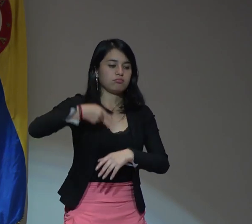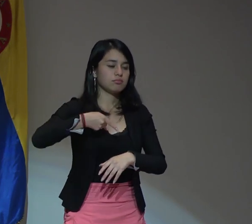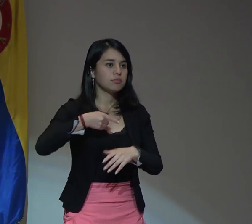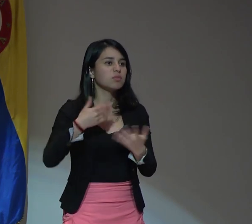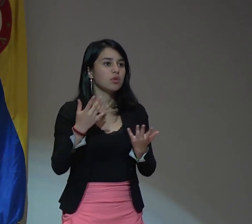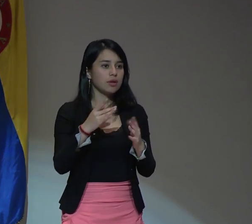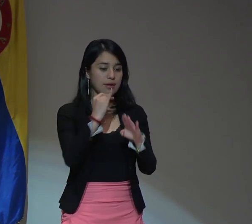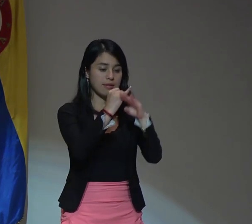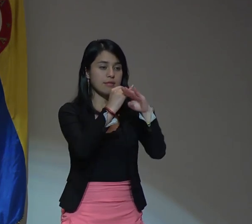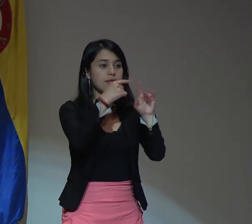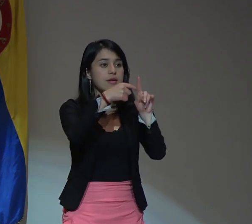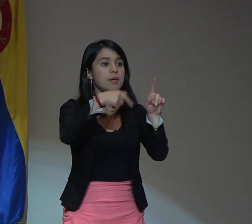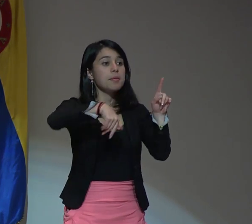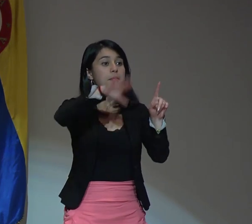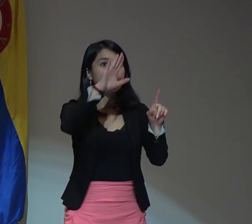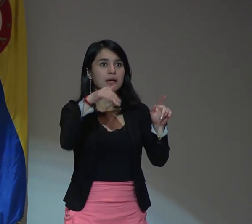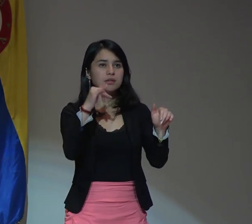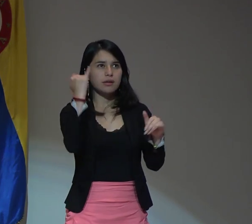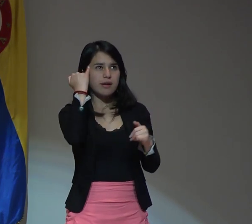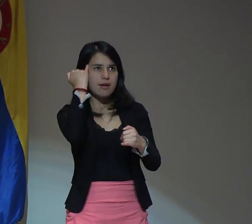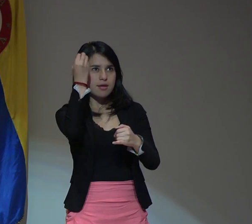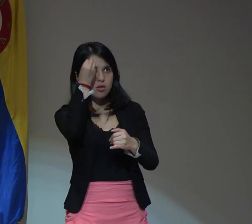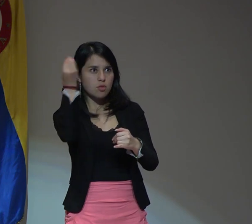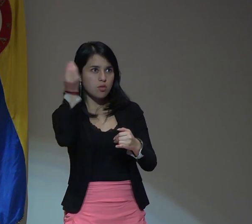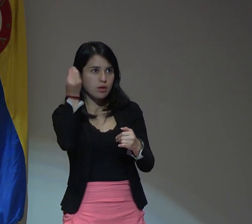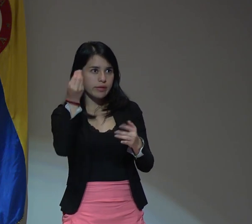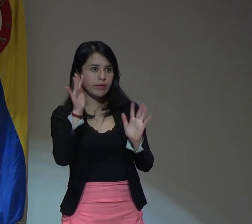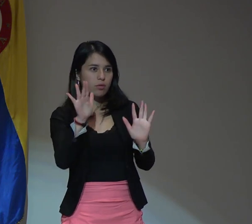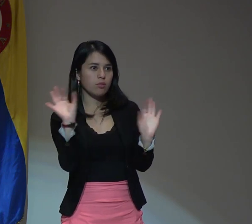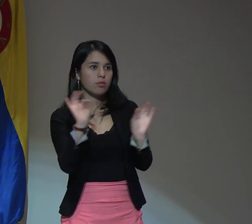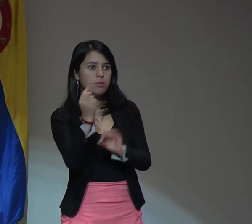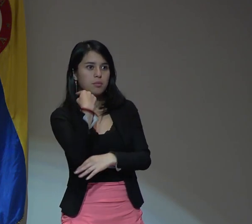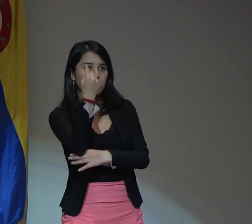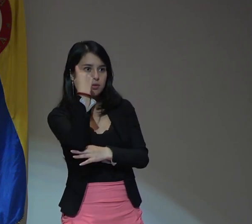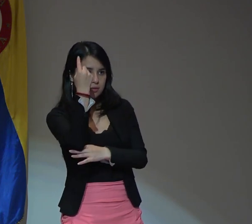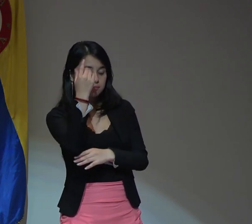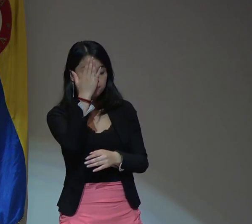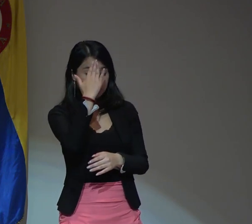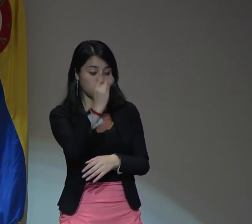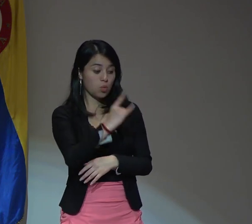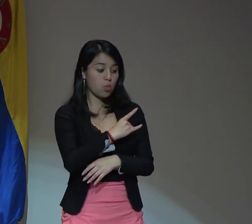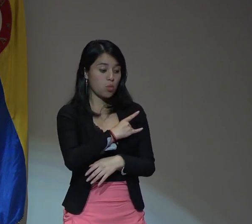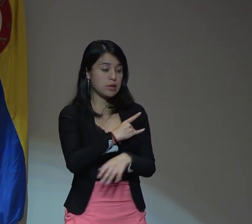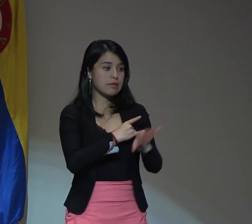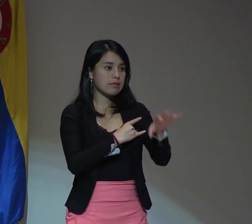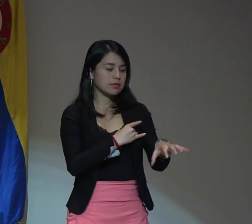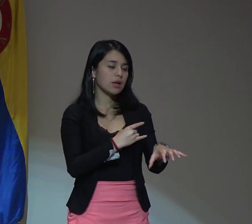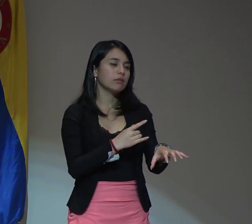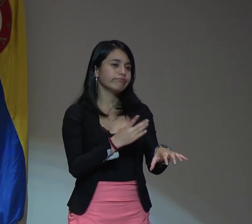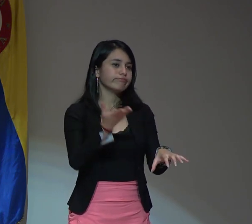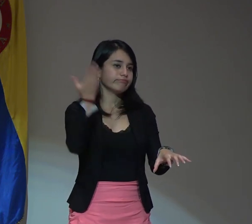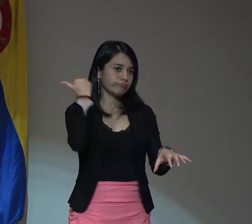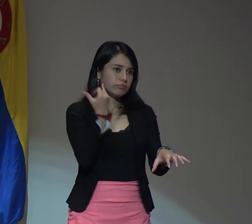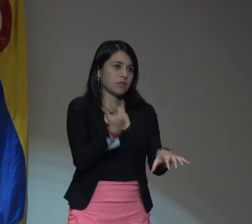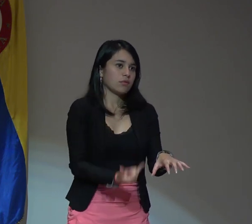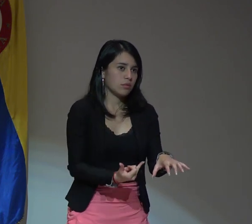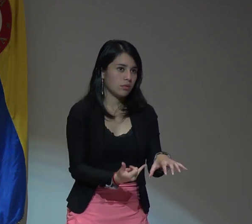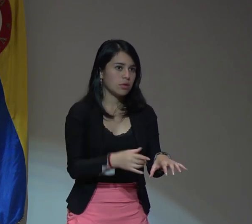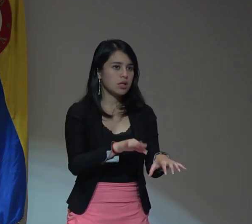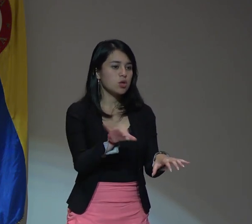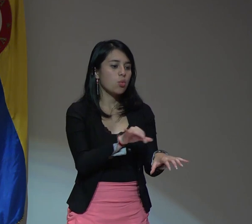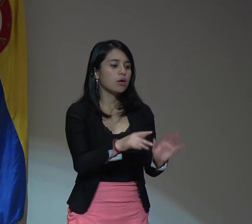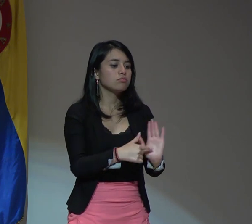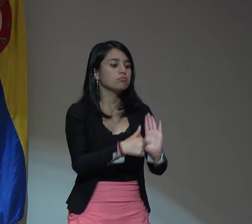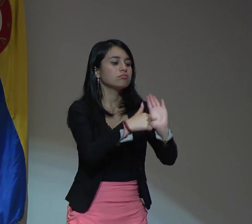instancia de orientación ideológica y política. La universidad fue y es un lugar de creación y